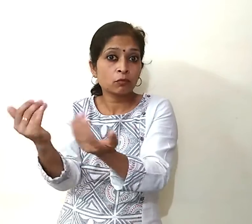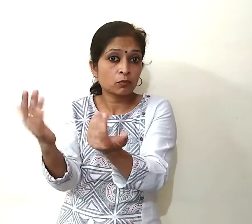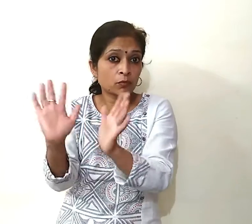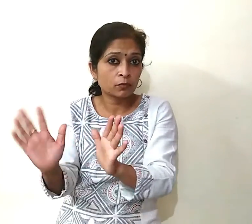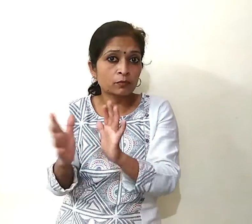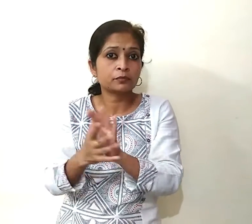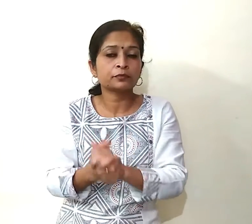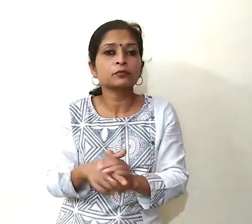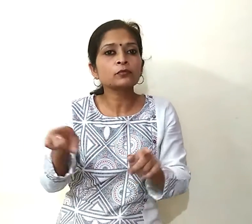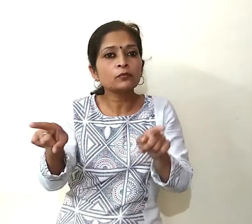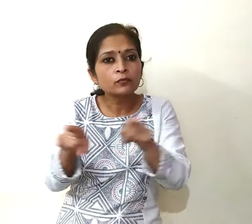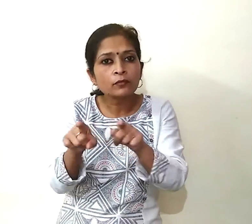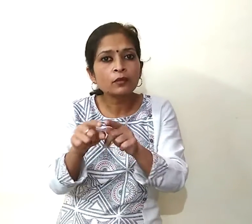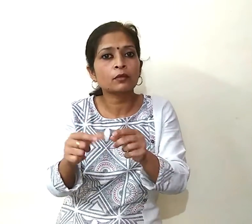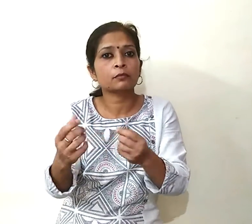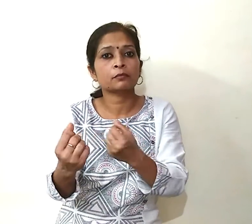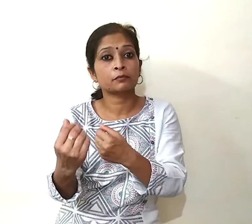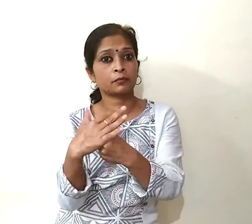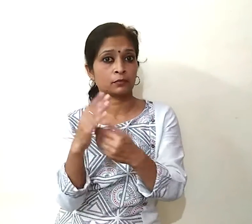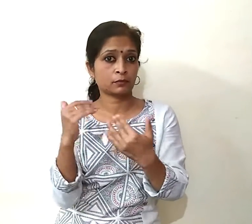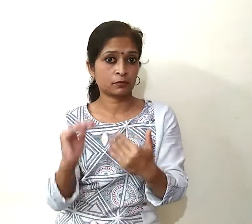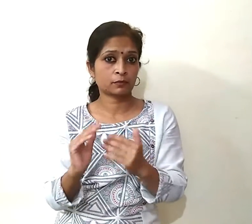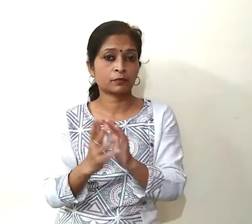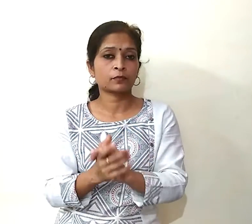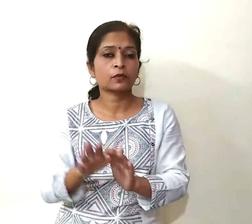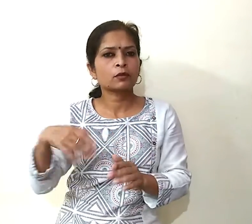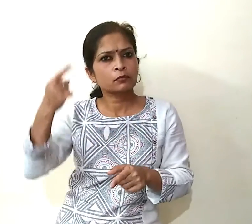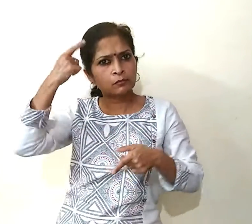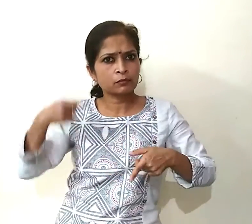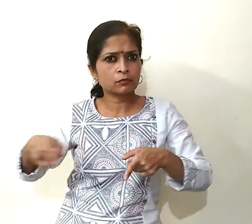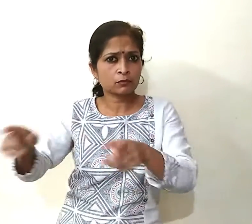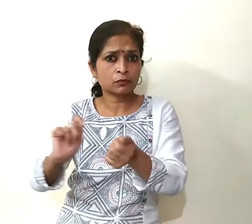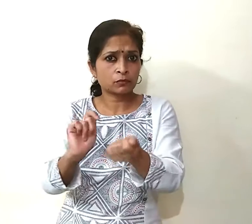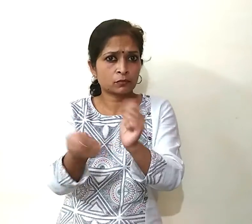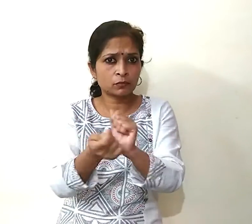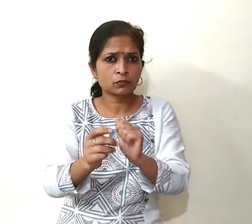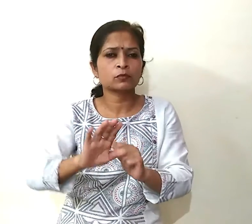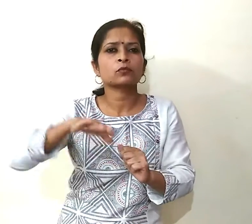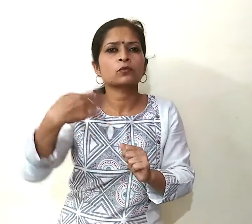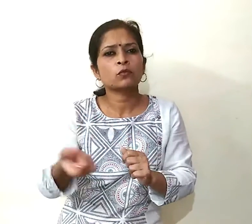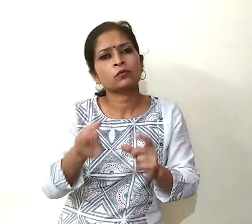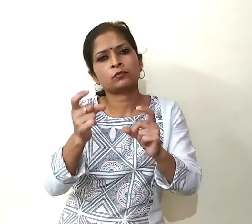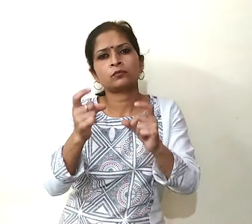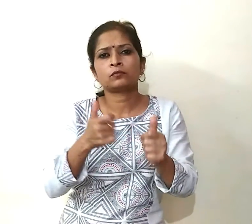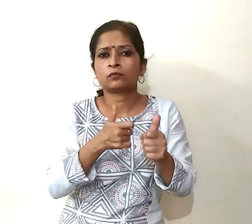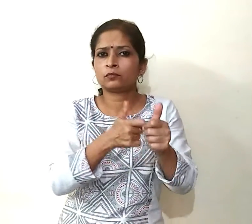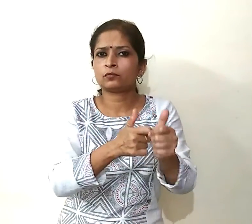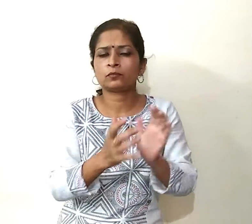आश्रंका वाला व्यक्ति है तो आप आपको अलर्ट करेगा कि या तो आप अपना रस्ता बदल दें या फिर उचित सावधानी बरत लें